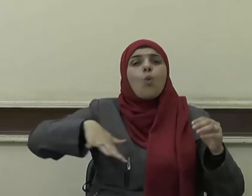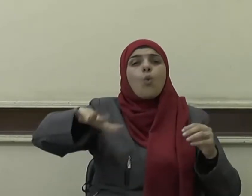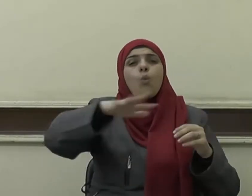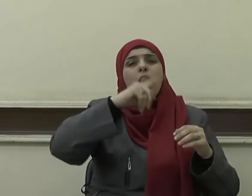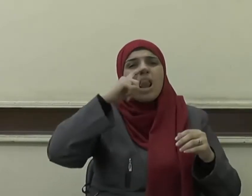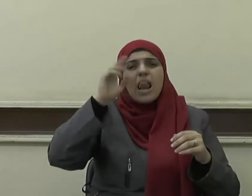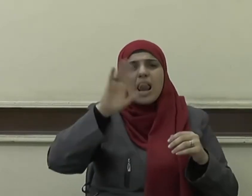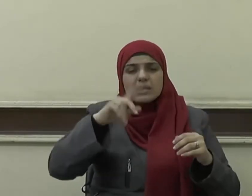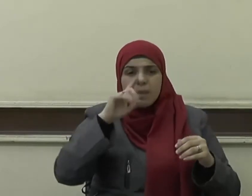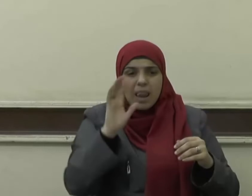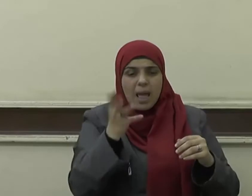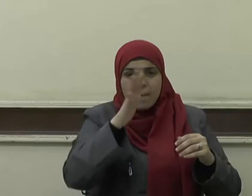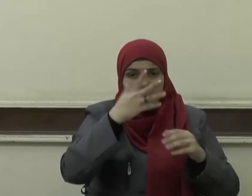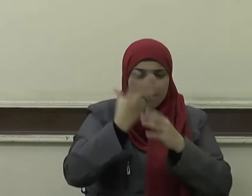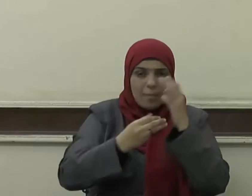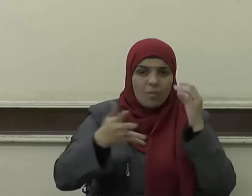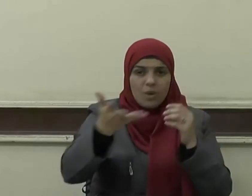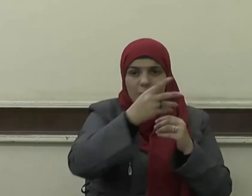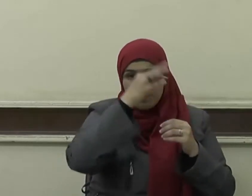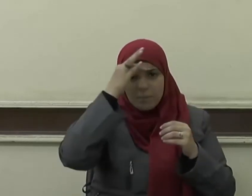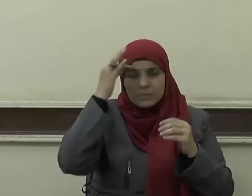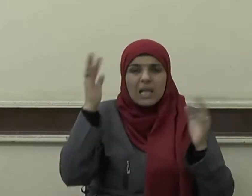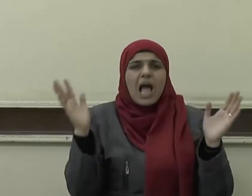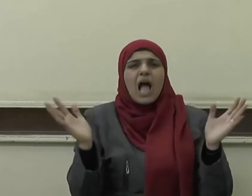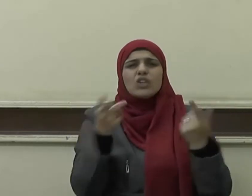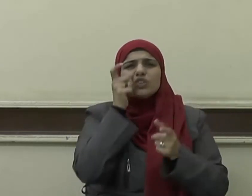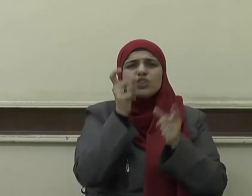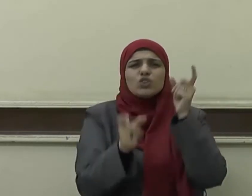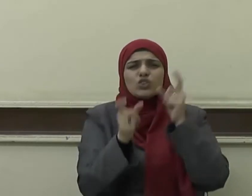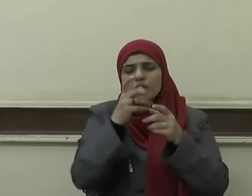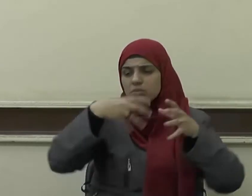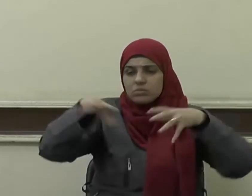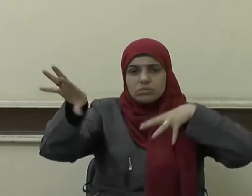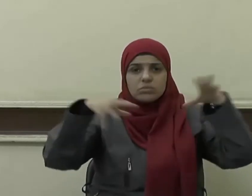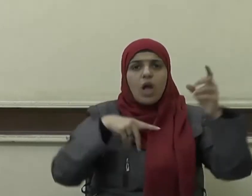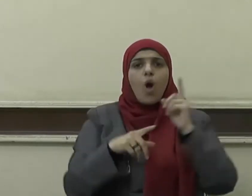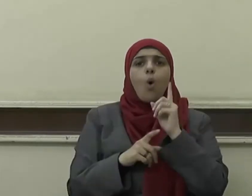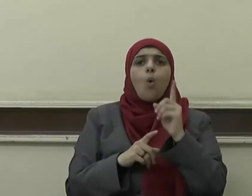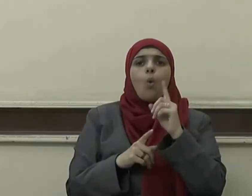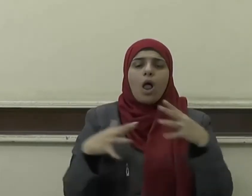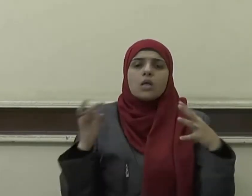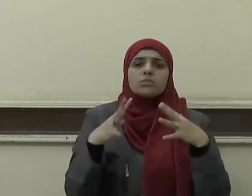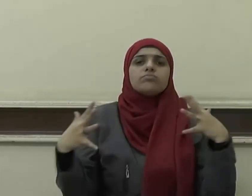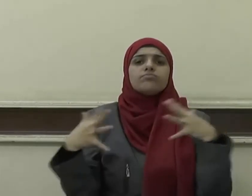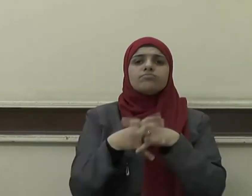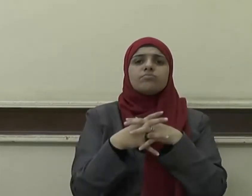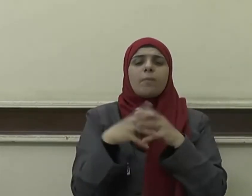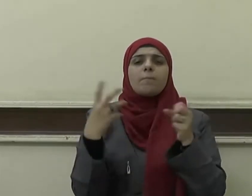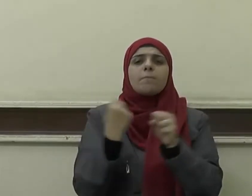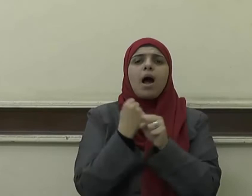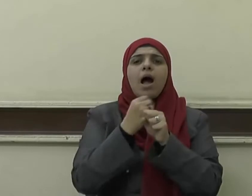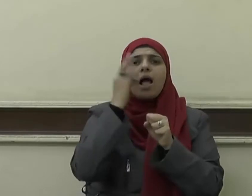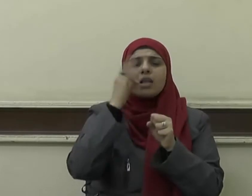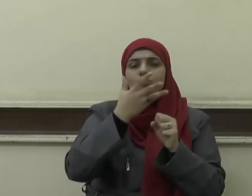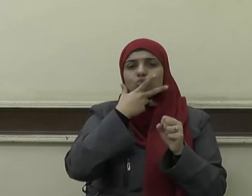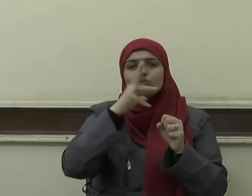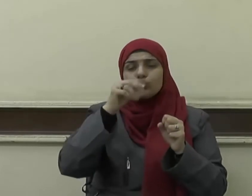ولا تتفرقوا أحدا تأبى الرماح إذا اجتمعنا تكسرا وإذا افترقنا